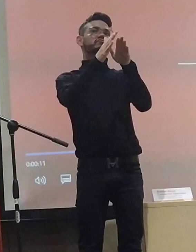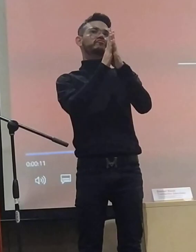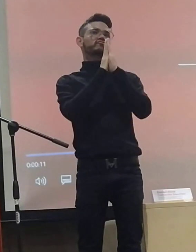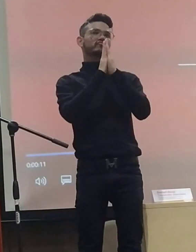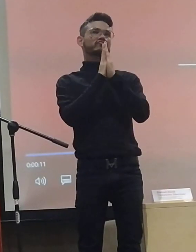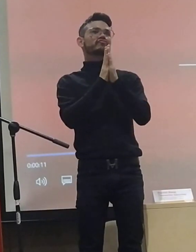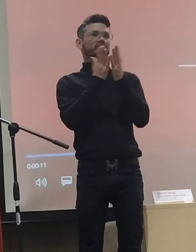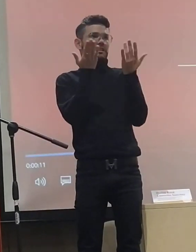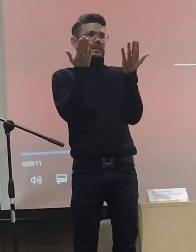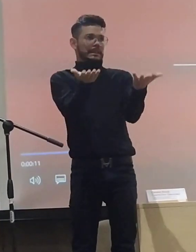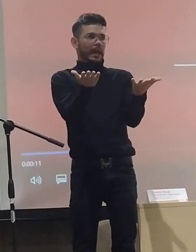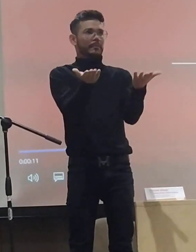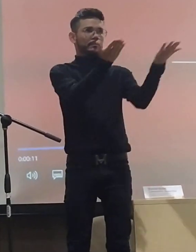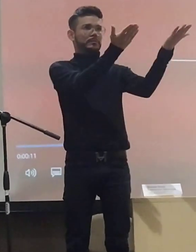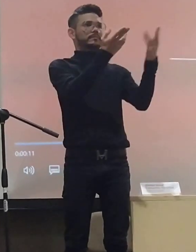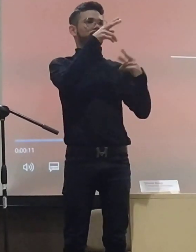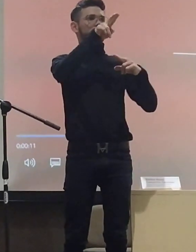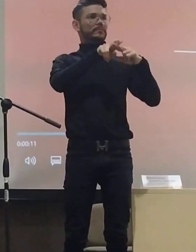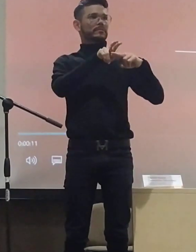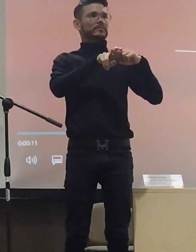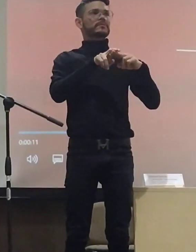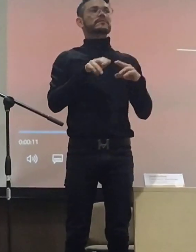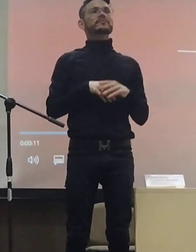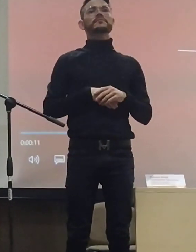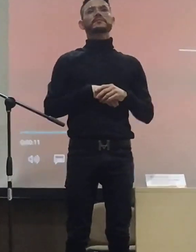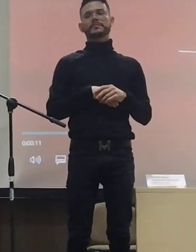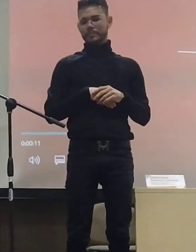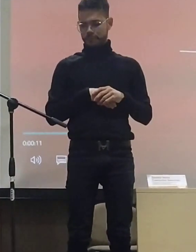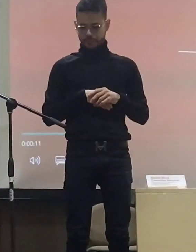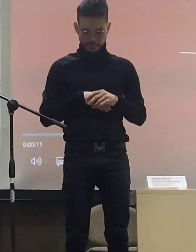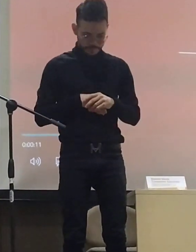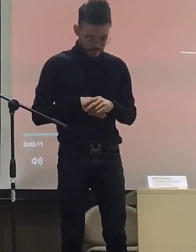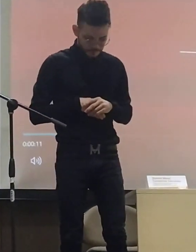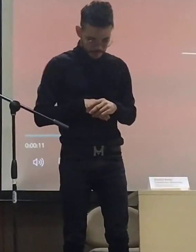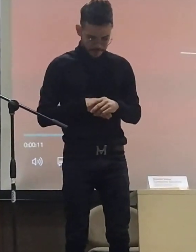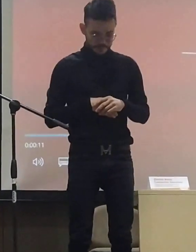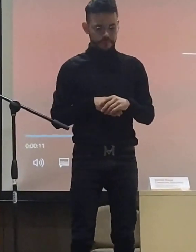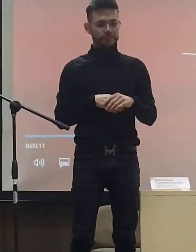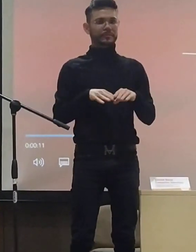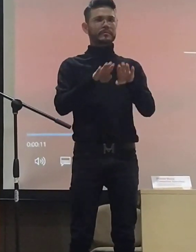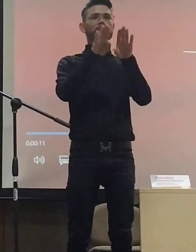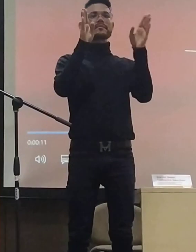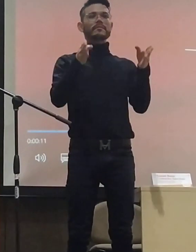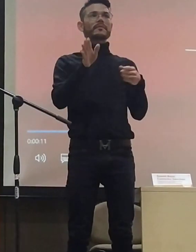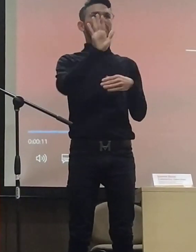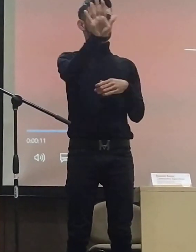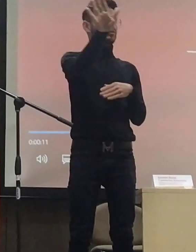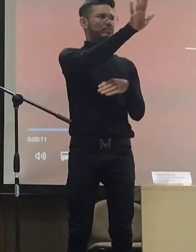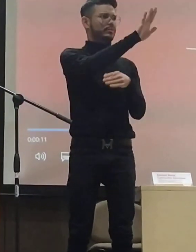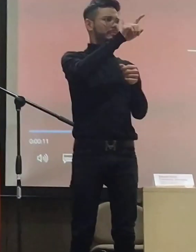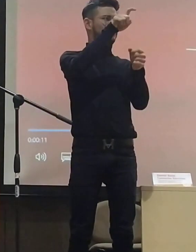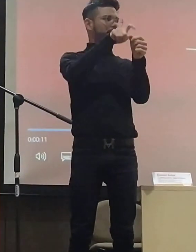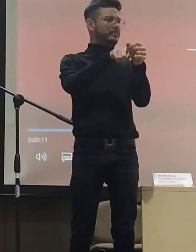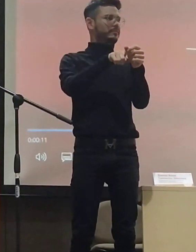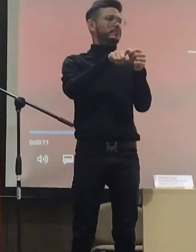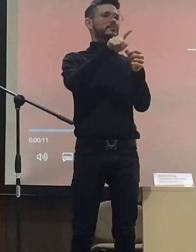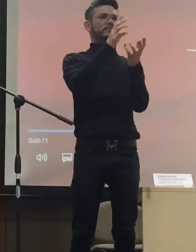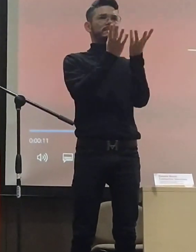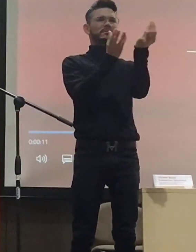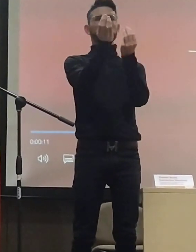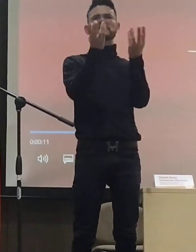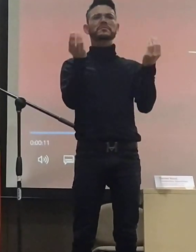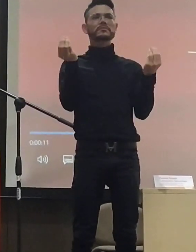hemos nacido, que es la Secretaría de Educación, vencidos en los sectores de la